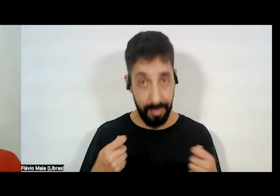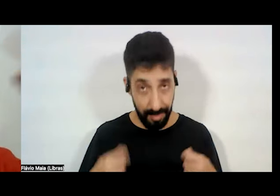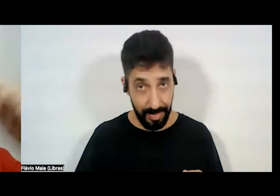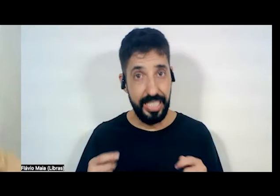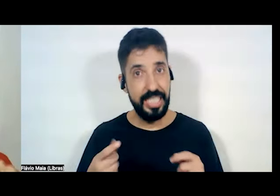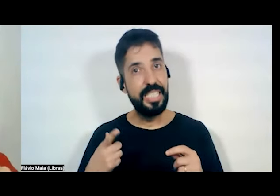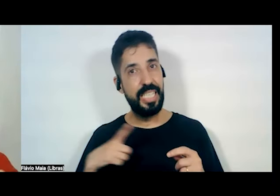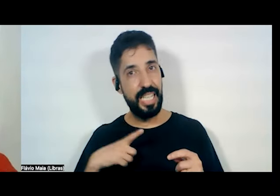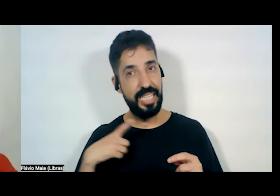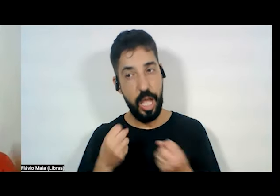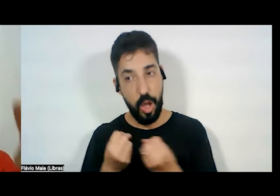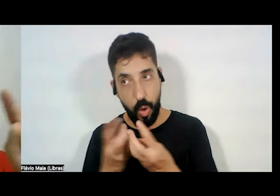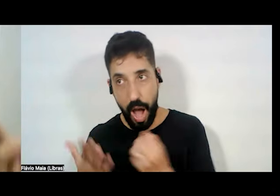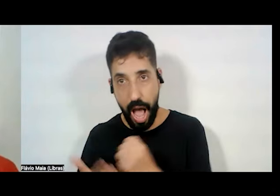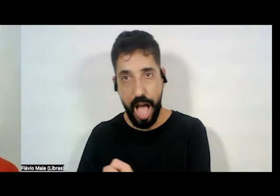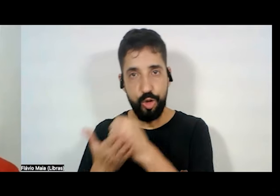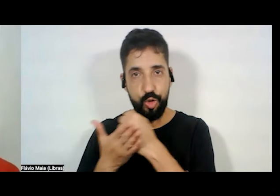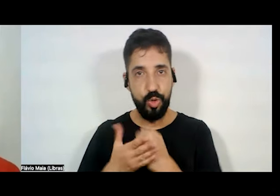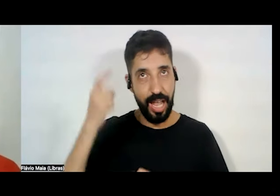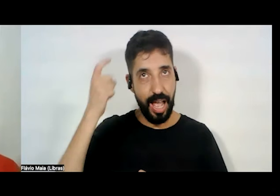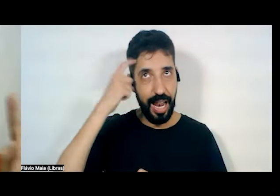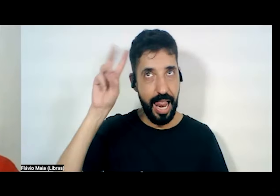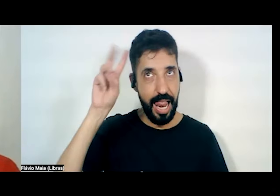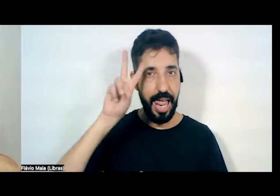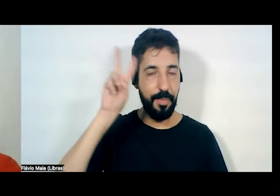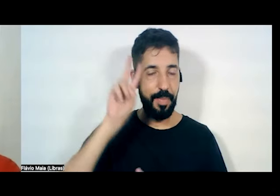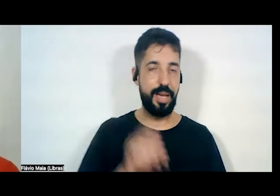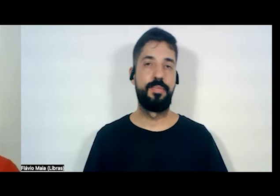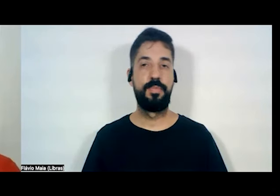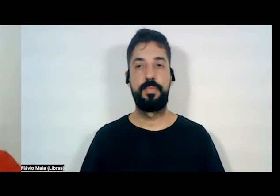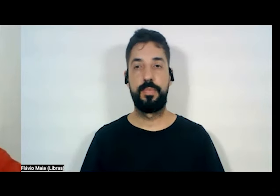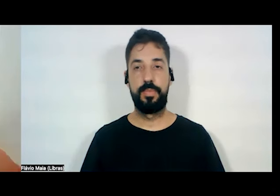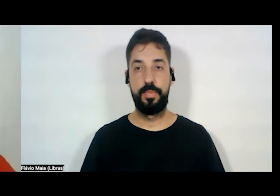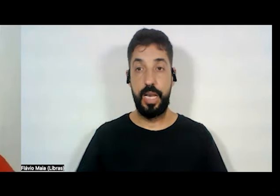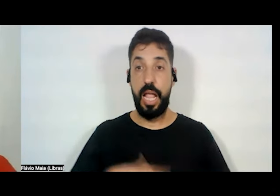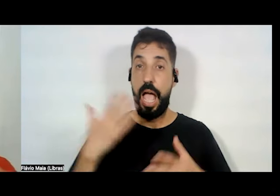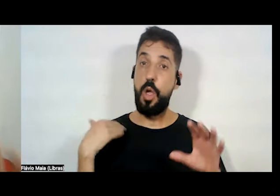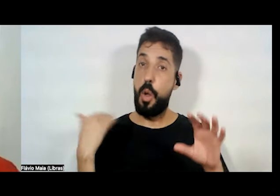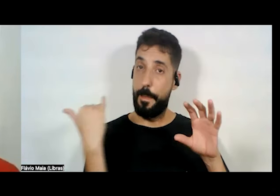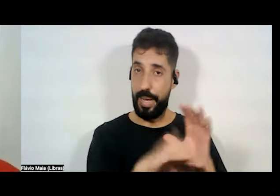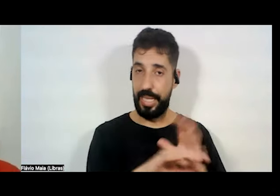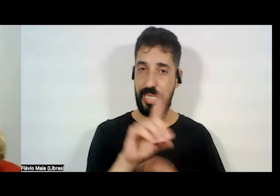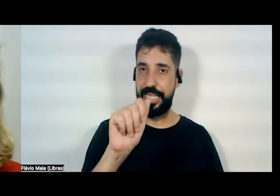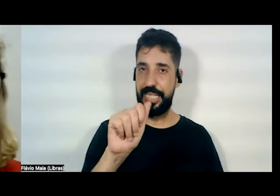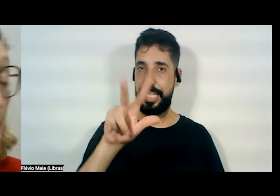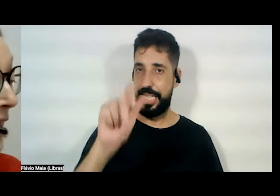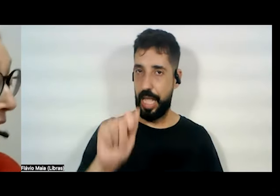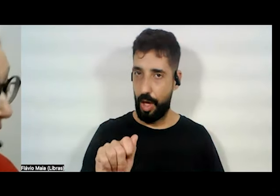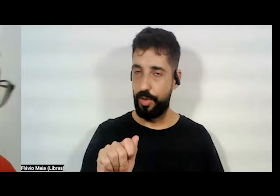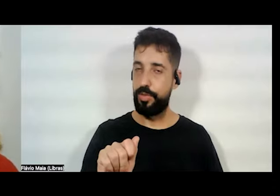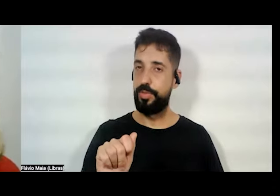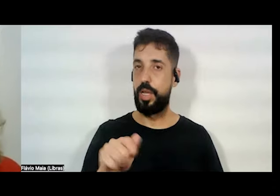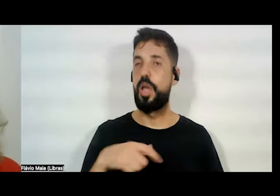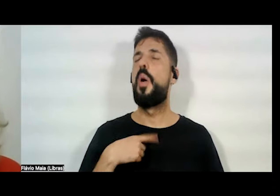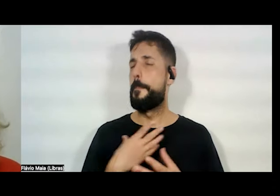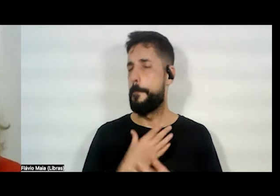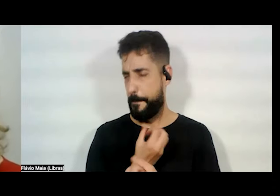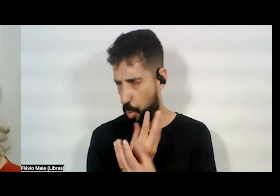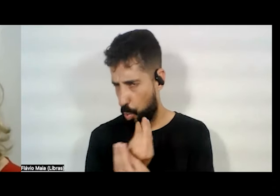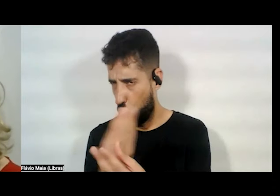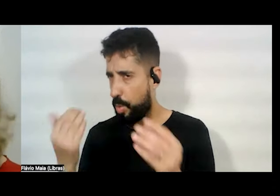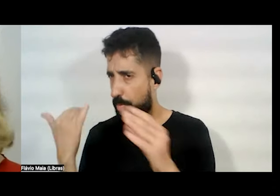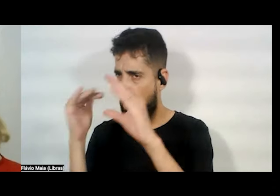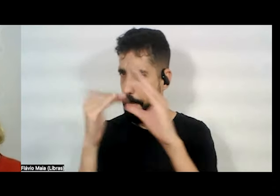que é uma ajuda à memória. Daí, eu mandei para a Dalva, mandei para muita gente, para a Dalva também. Aí a Dalva me